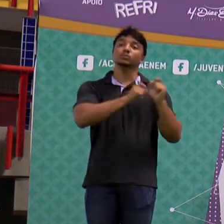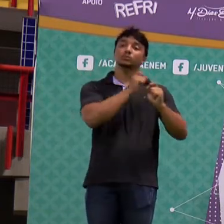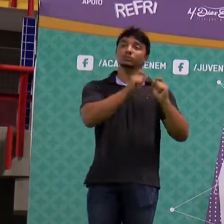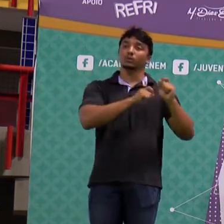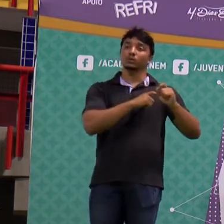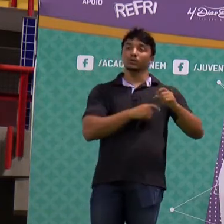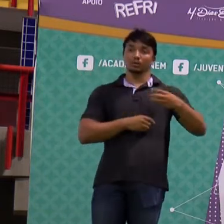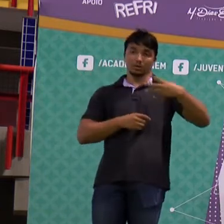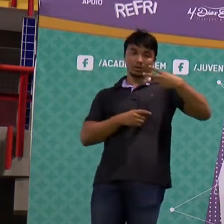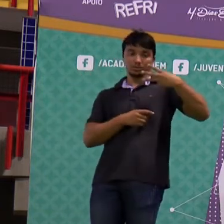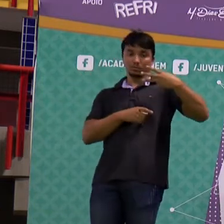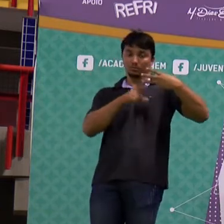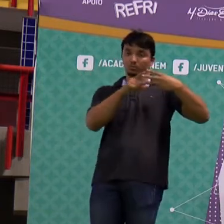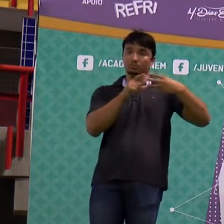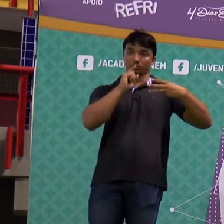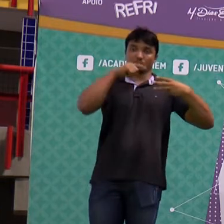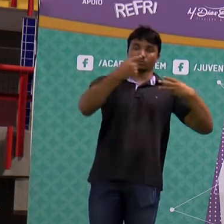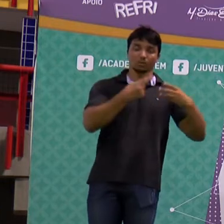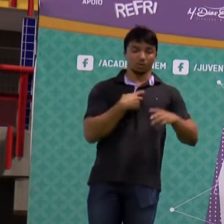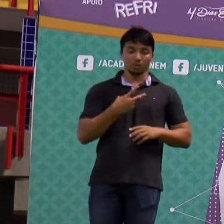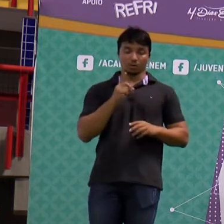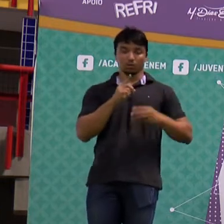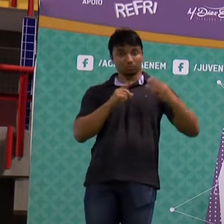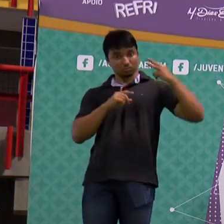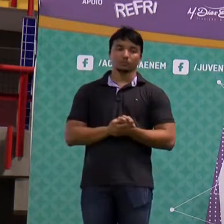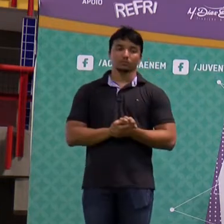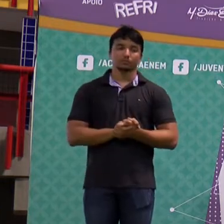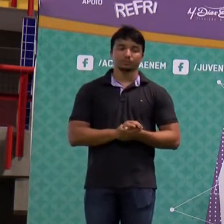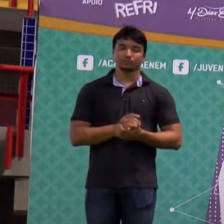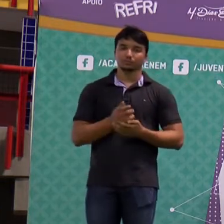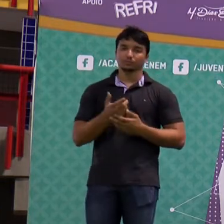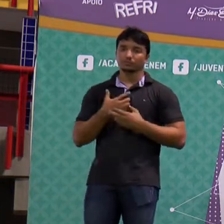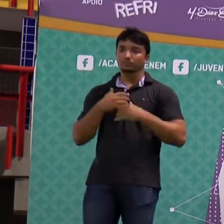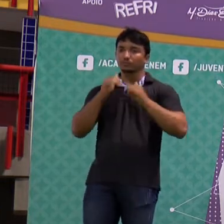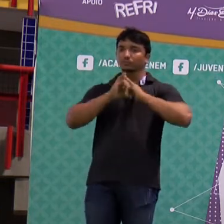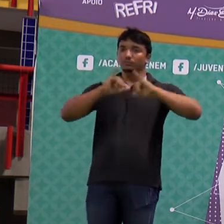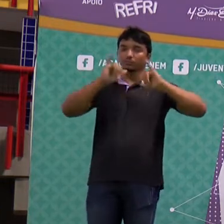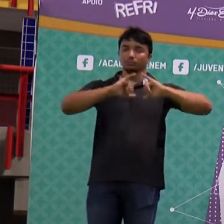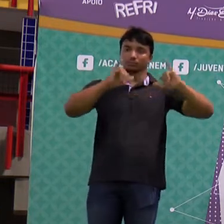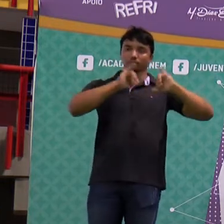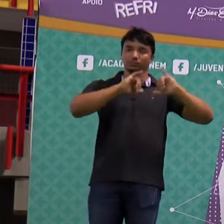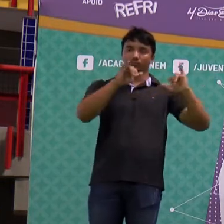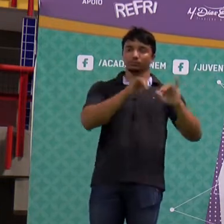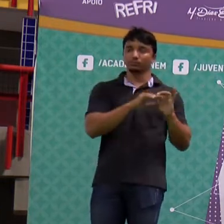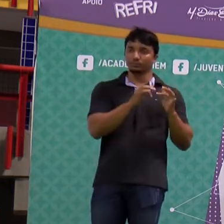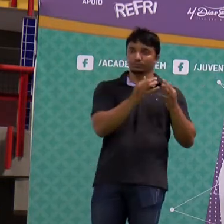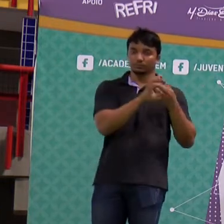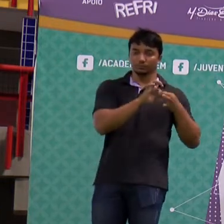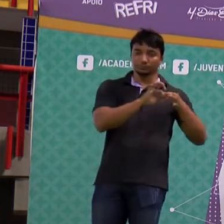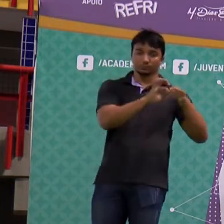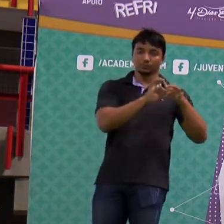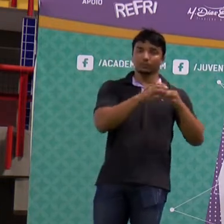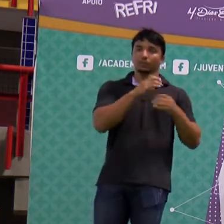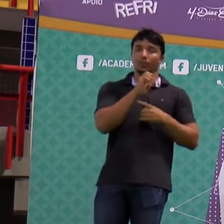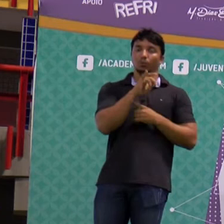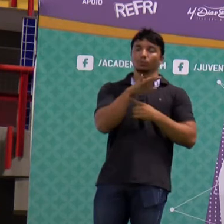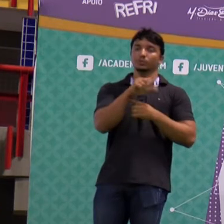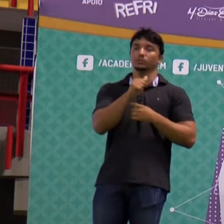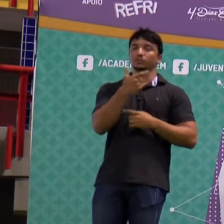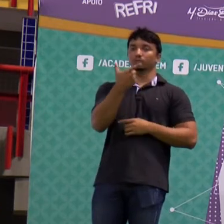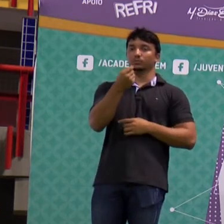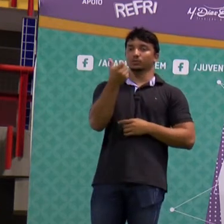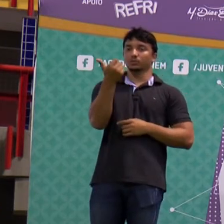a questão 3. Vamos pular aí, pessoal, para a questão 3. Campanha da Fraternidade Ecomênica de